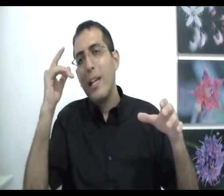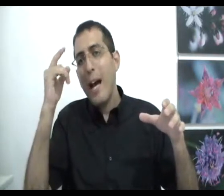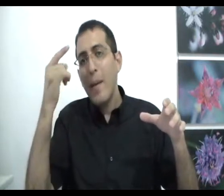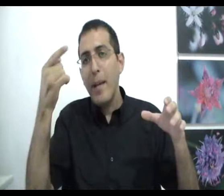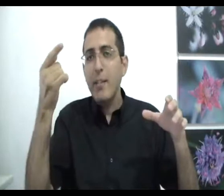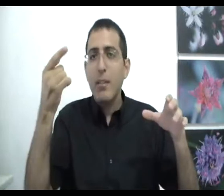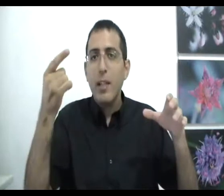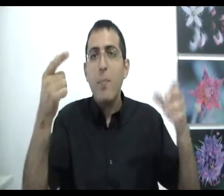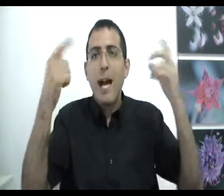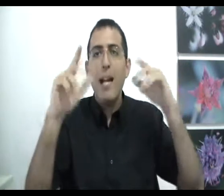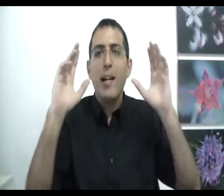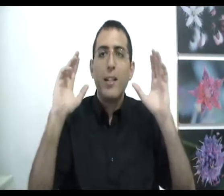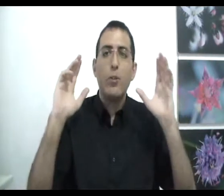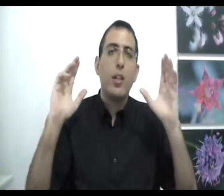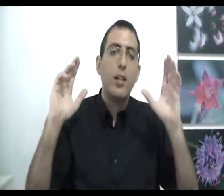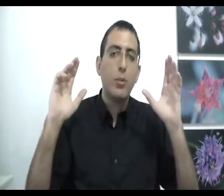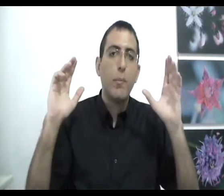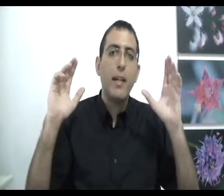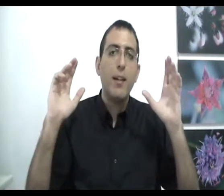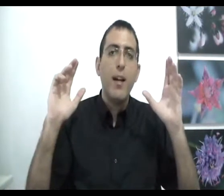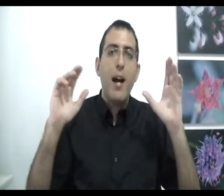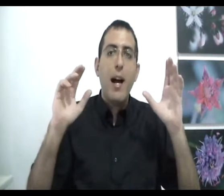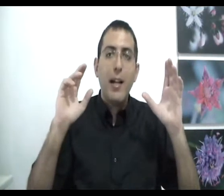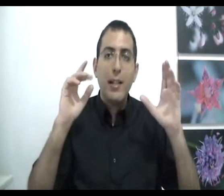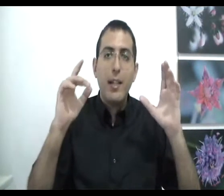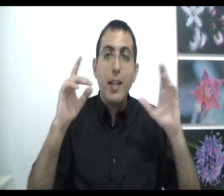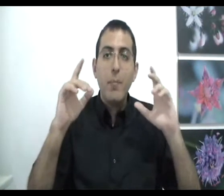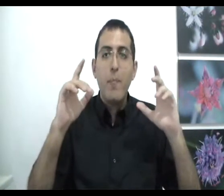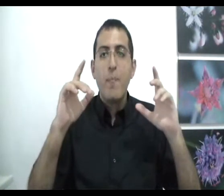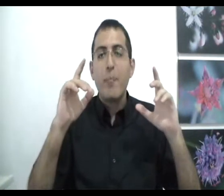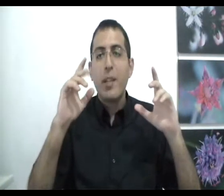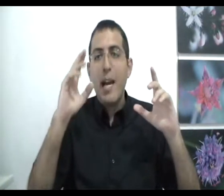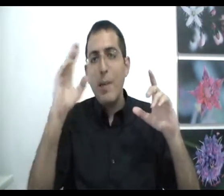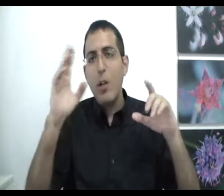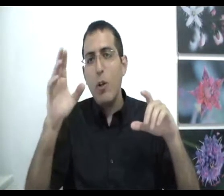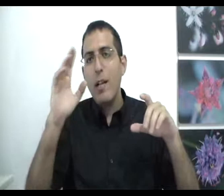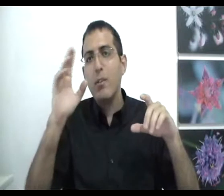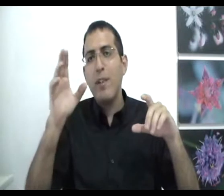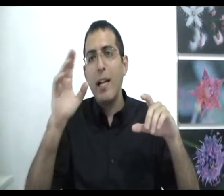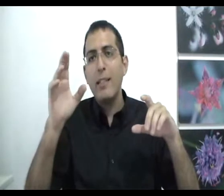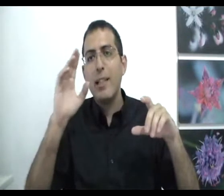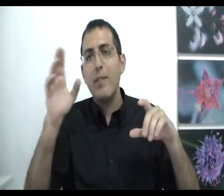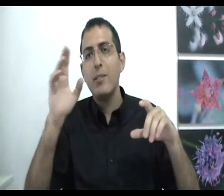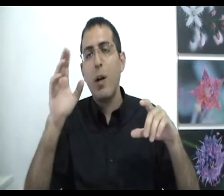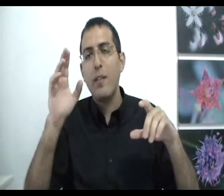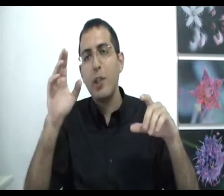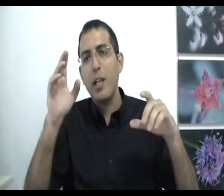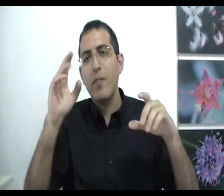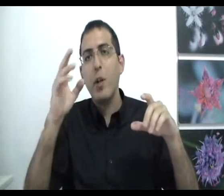האמת היא מעל ההגדרות שלך זאת אומרת, כי האמת לא יכולה להיות דבר אחד כי הדבר הזה הוא רק אפשרי והיא לא